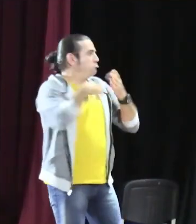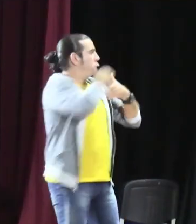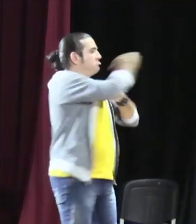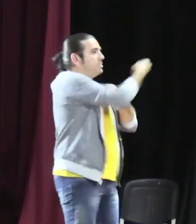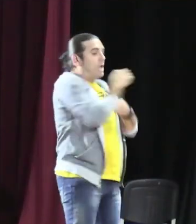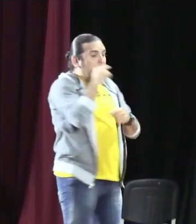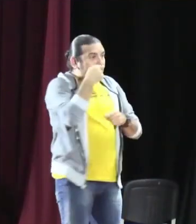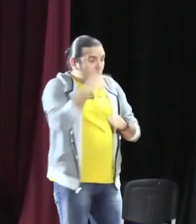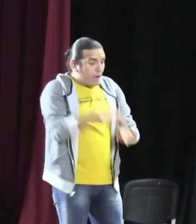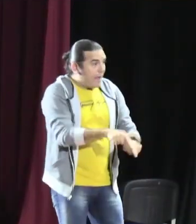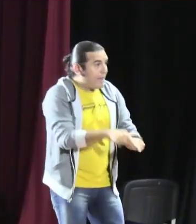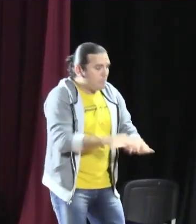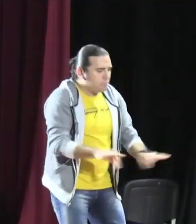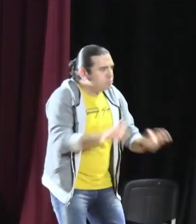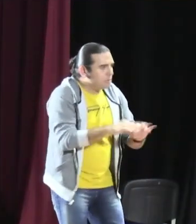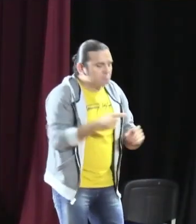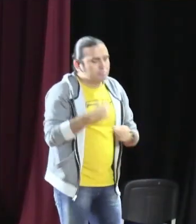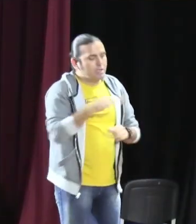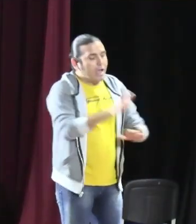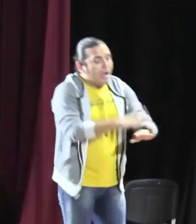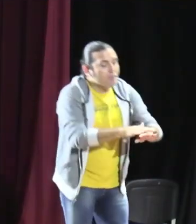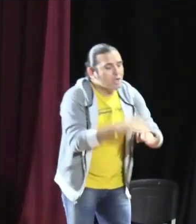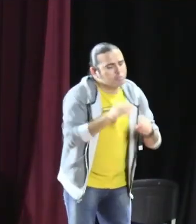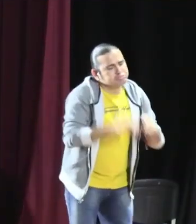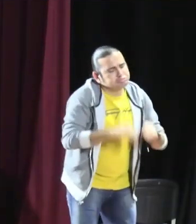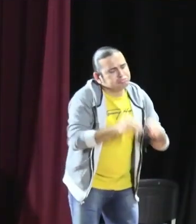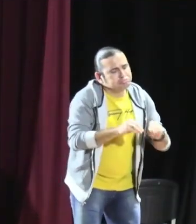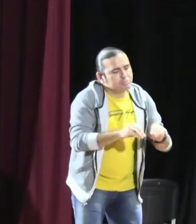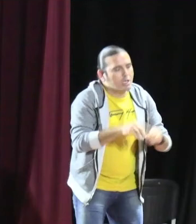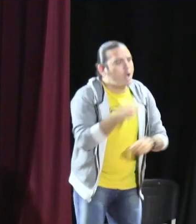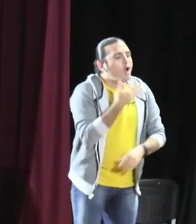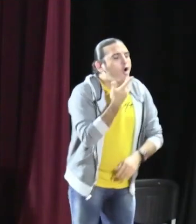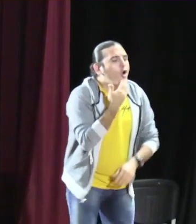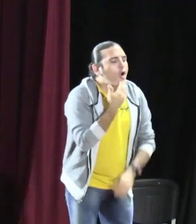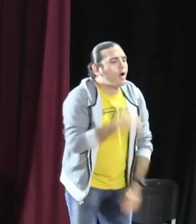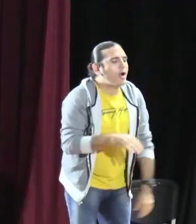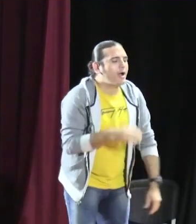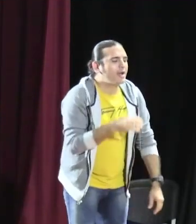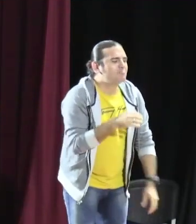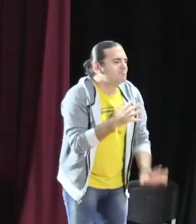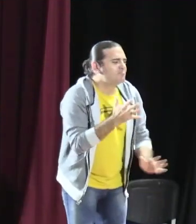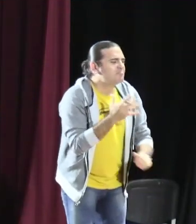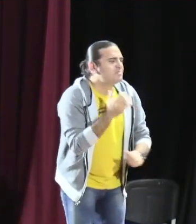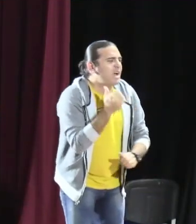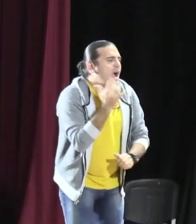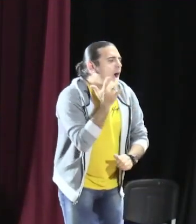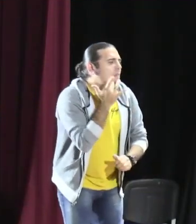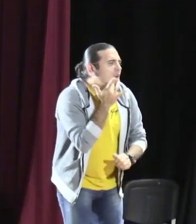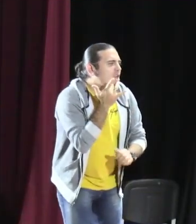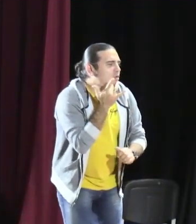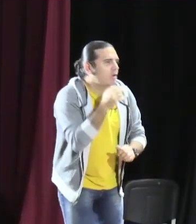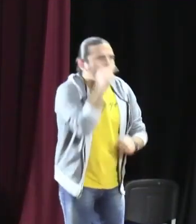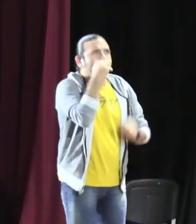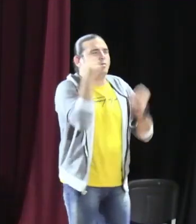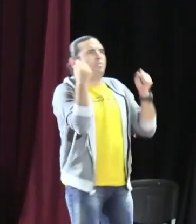Llega y él, listo, se va al anterior modelo y empieza con su clase. Y les dice, mira,